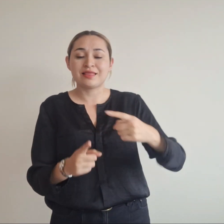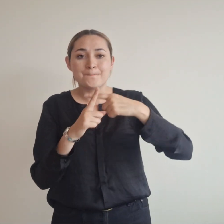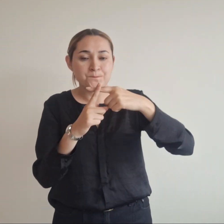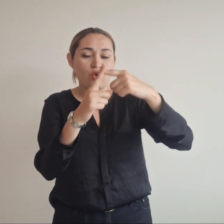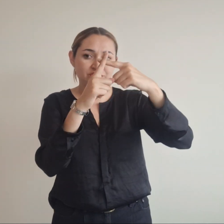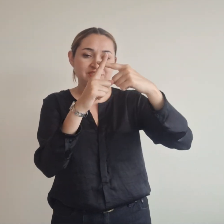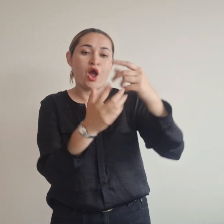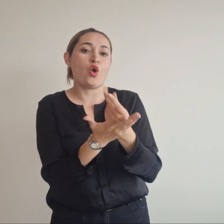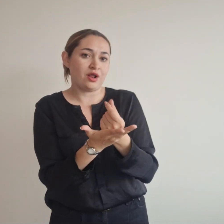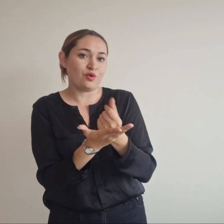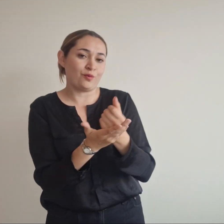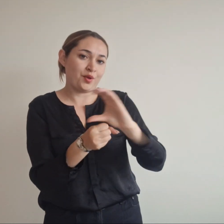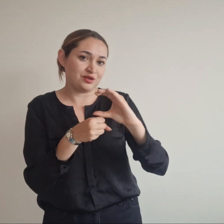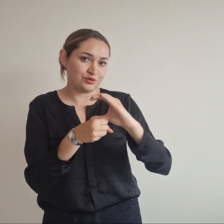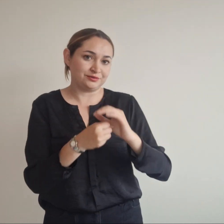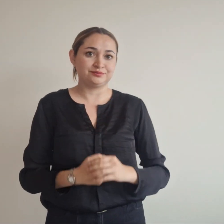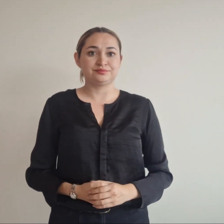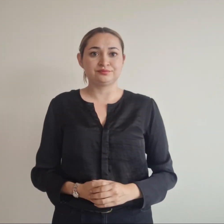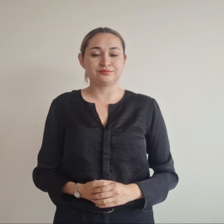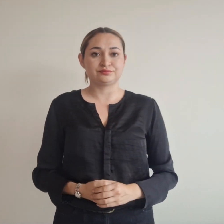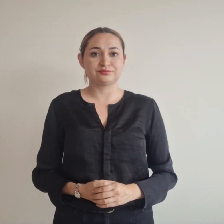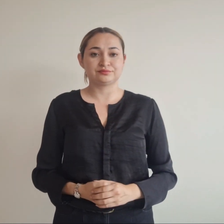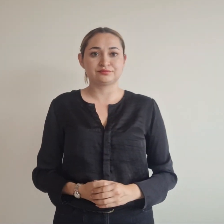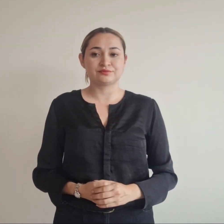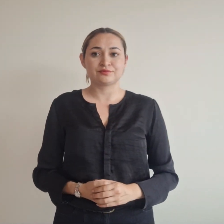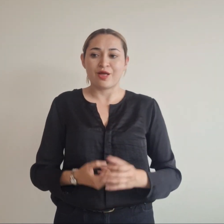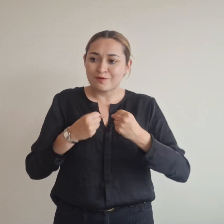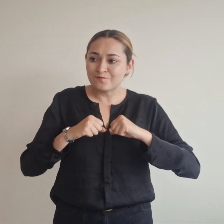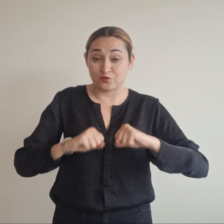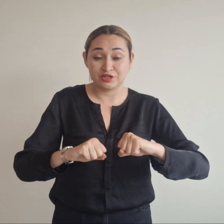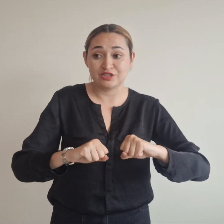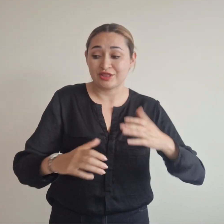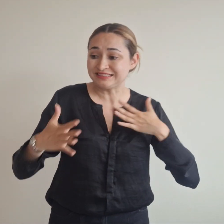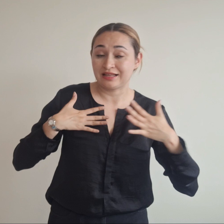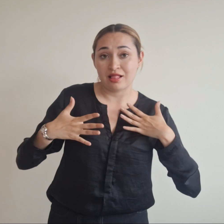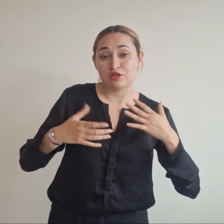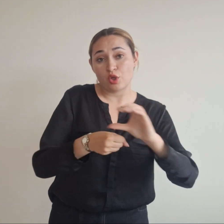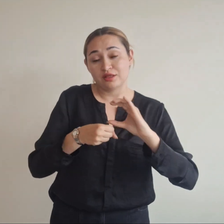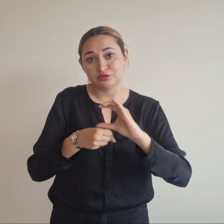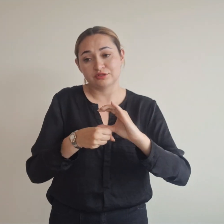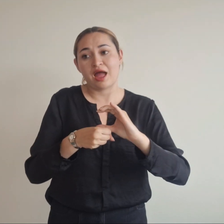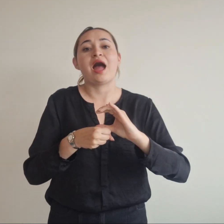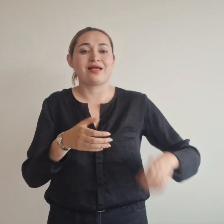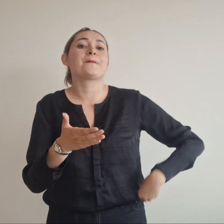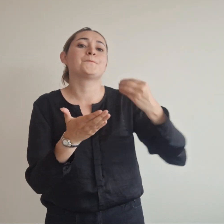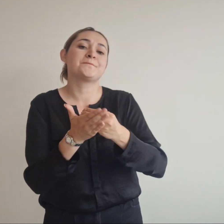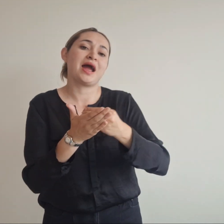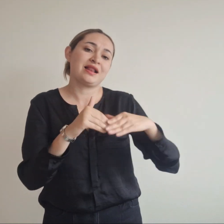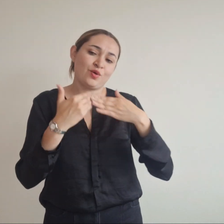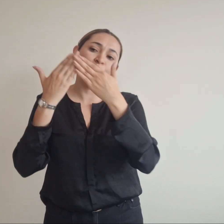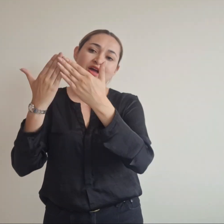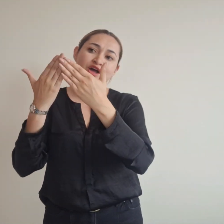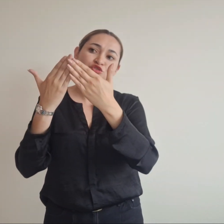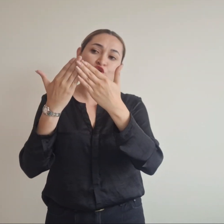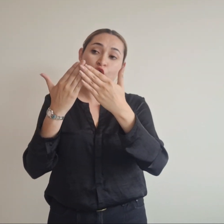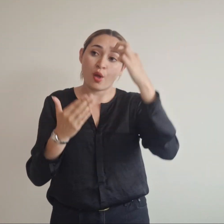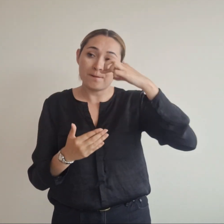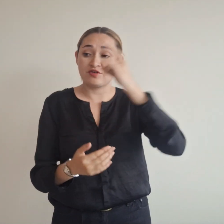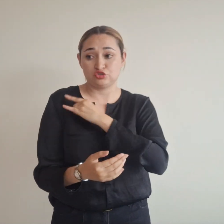en la economía local. Fortalecimiento del talento local. Al invertir en la educación avanzada de los ciudadanos, se contribuye